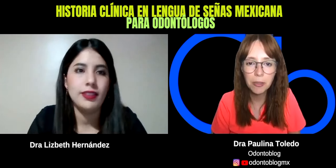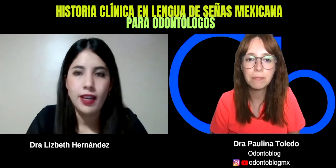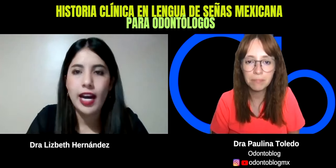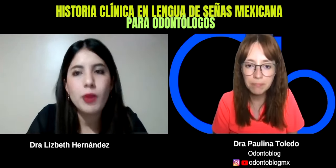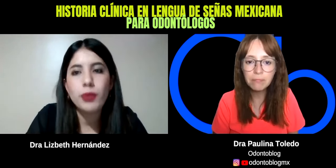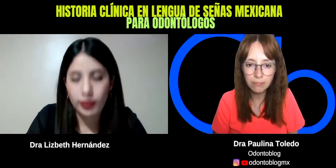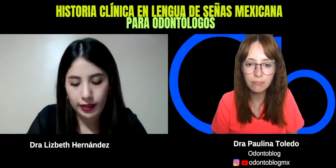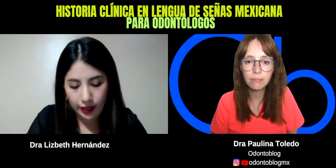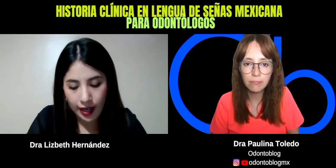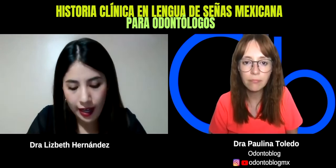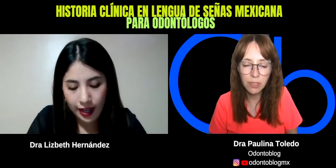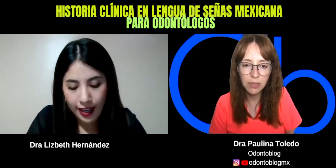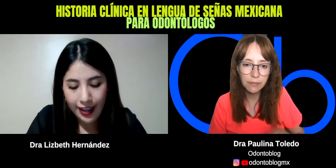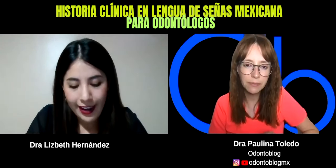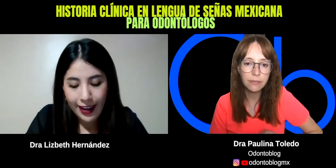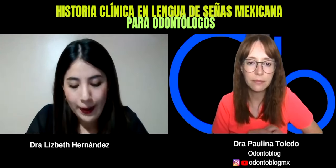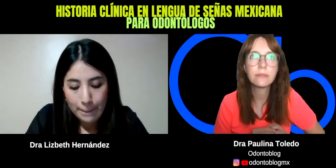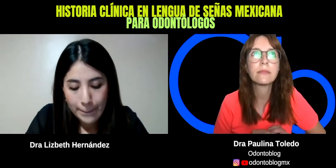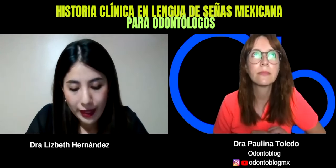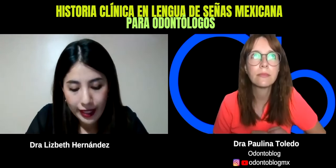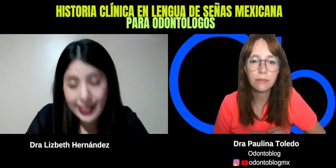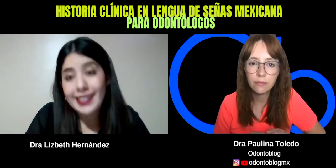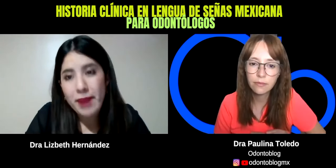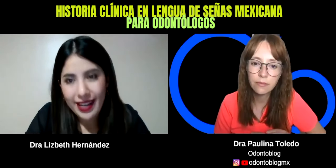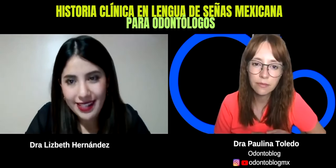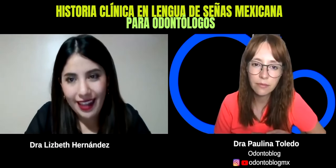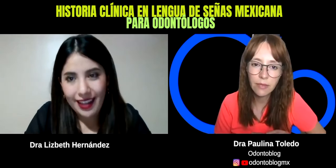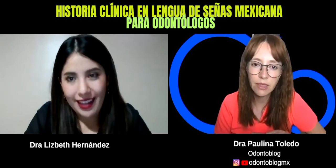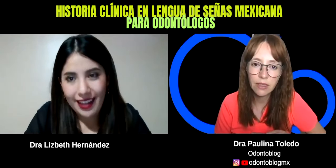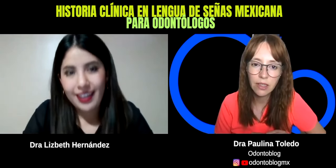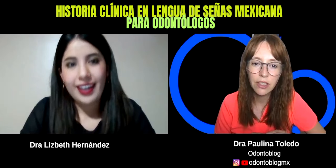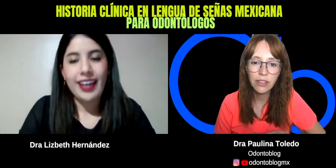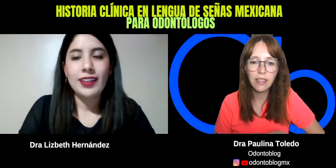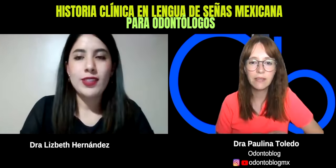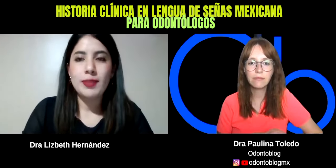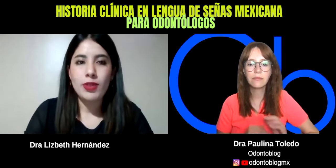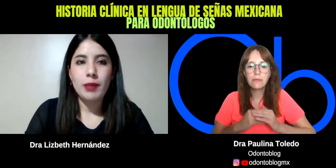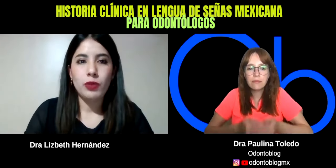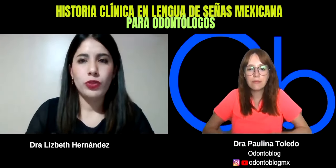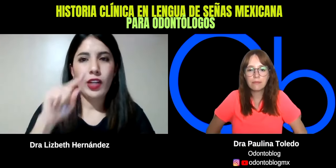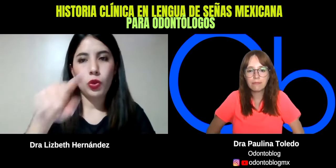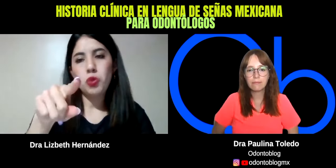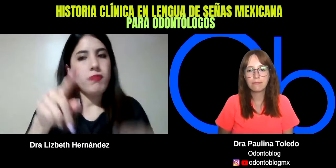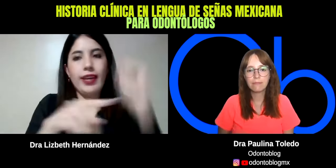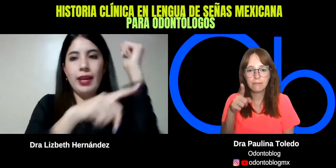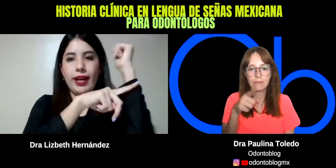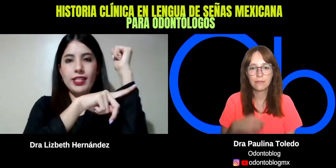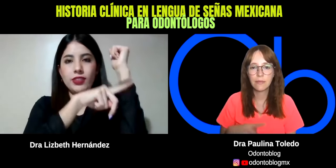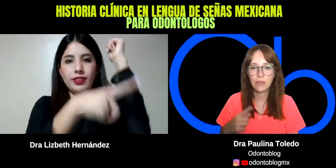Algo importante, ajá. Si está embarazada, entonces vamos a preguntar, tú, embarazo, es